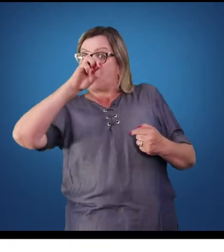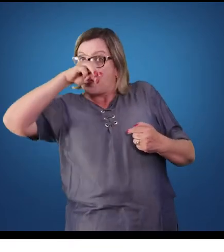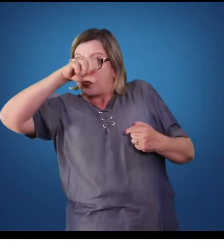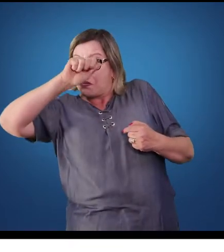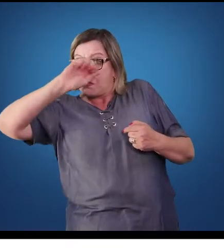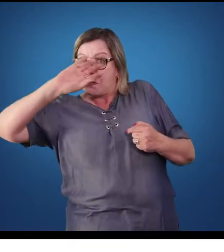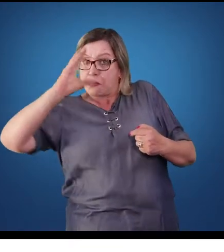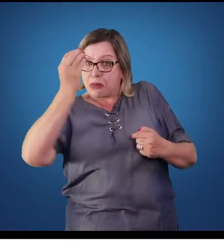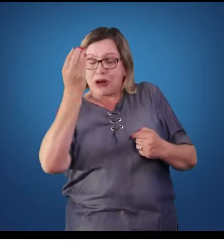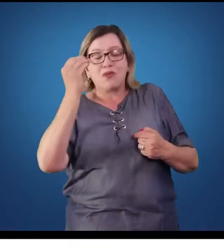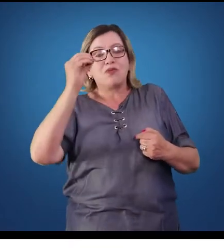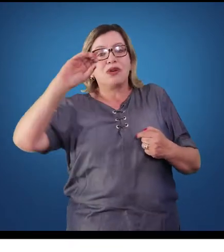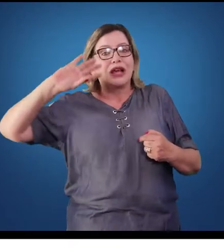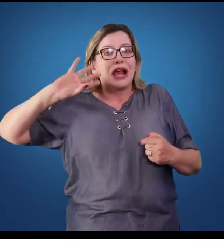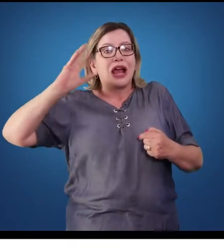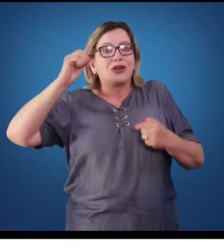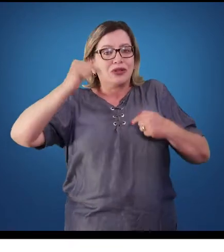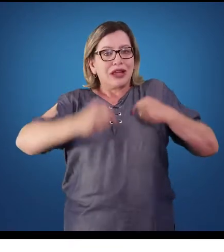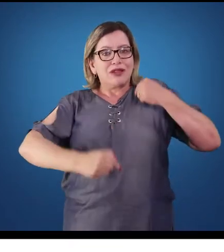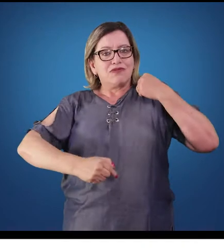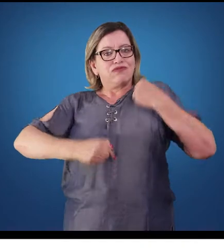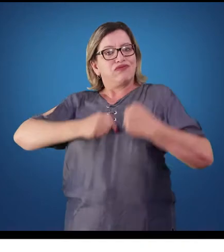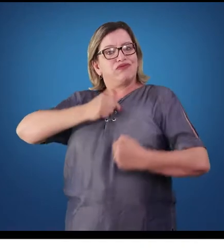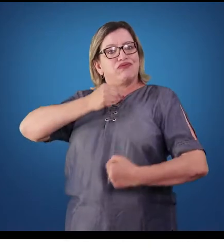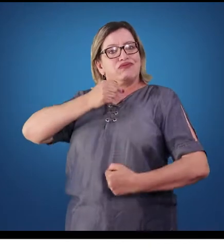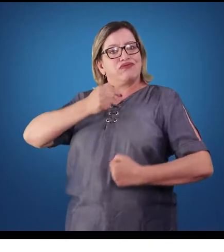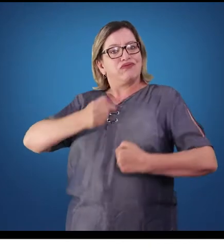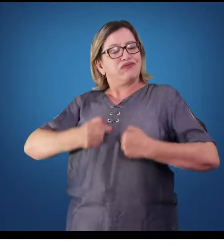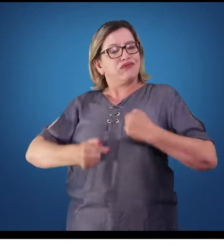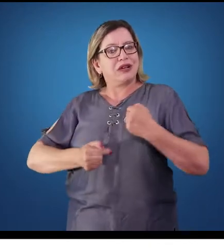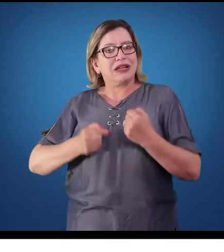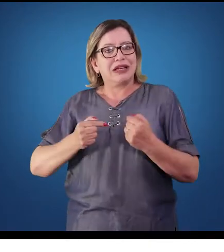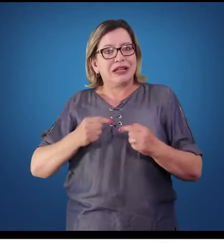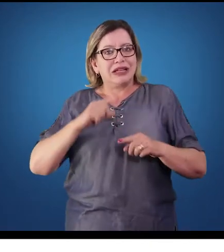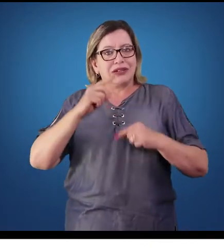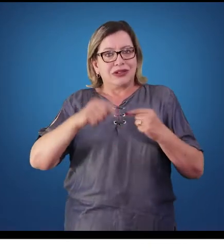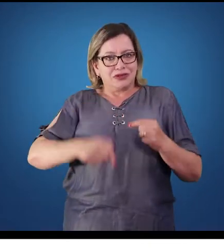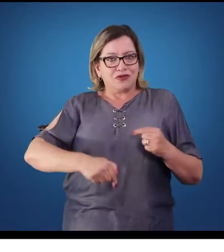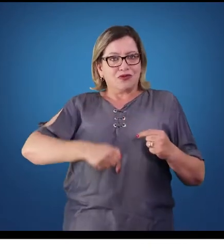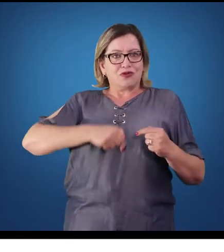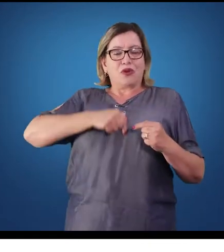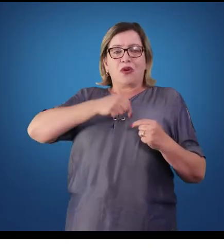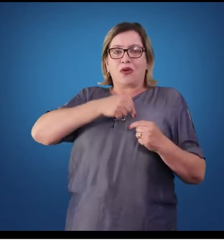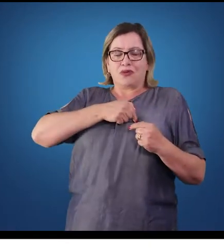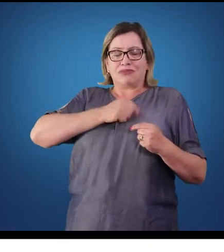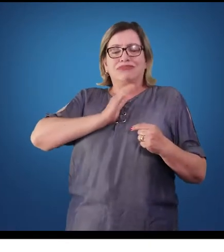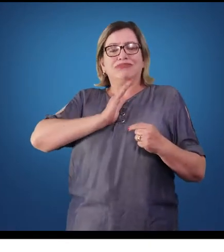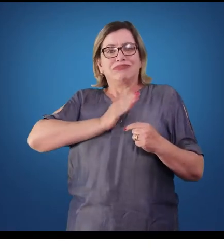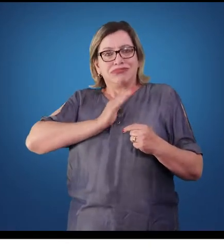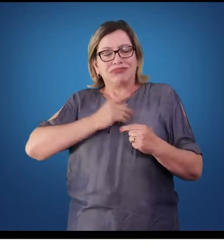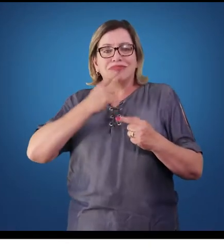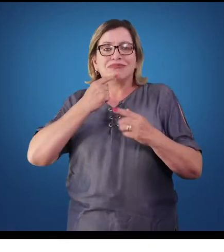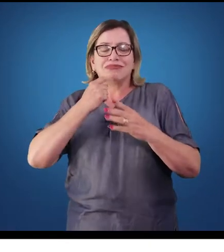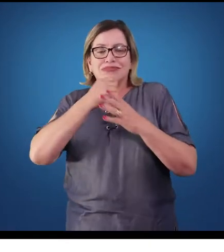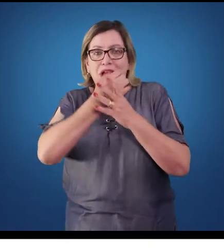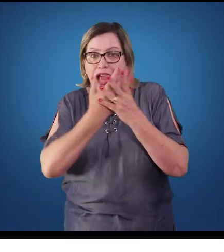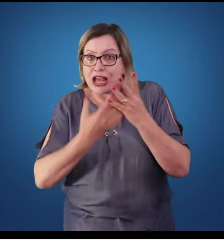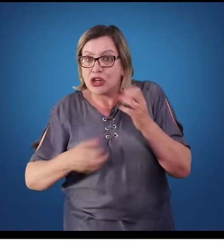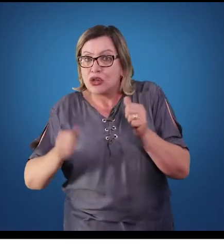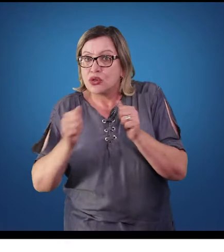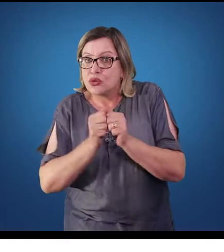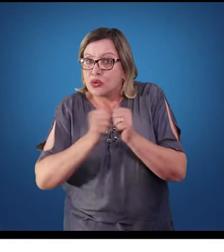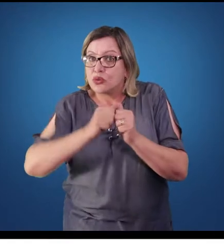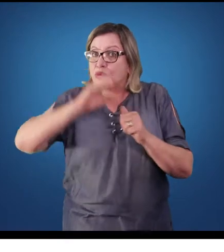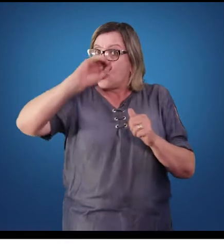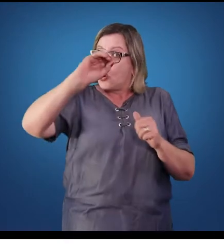gasosas e retorno ao coração. Quando retorna ao coração, esse sangue oxigenado ou rico em